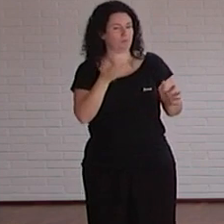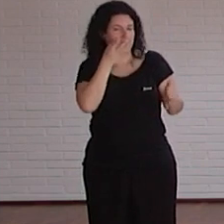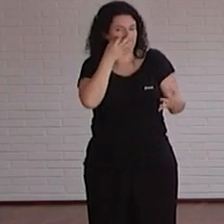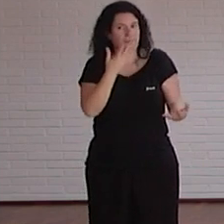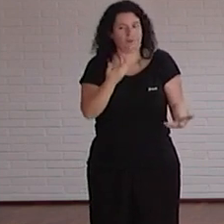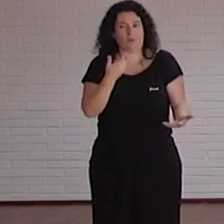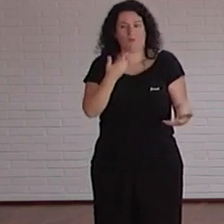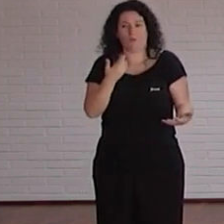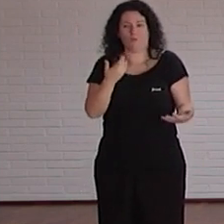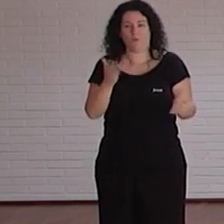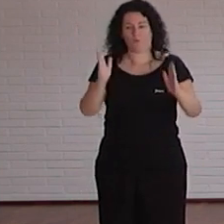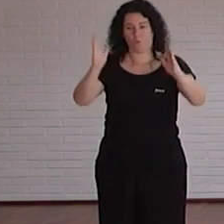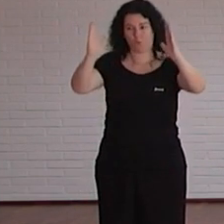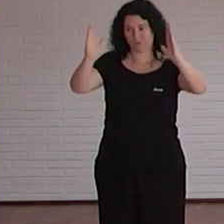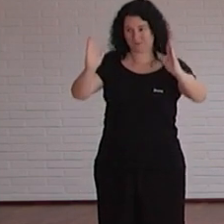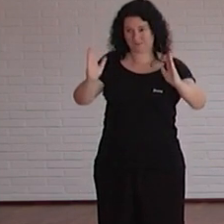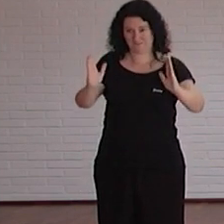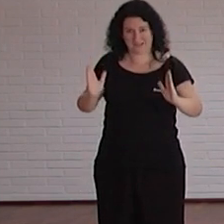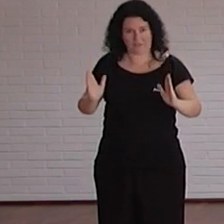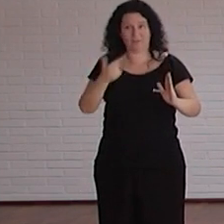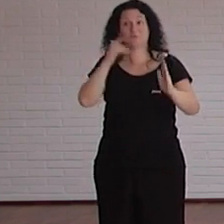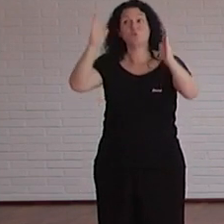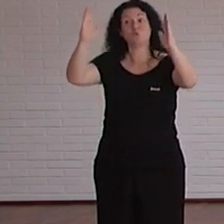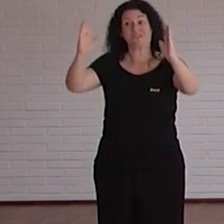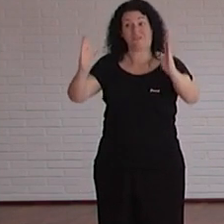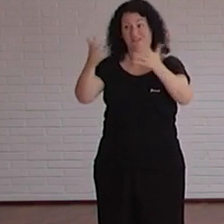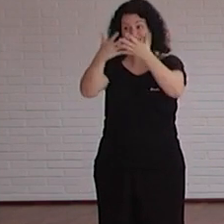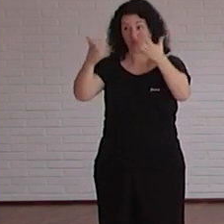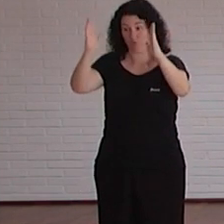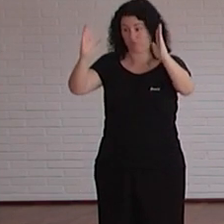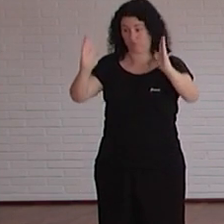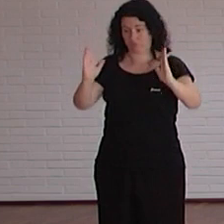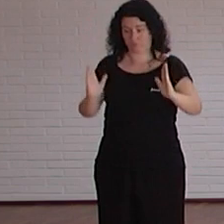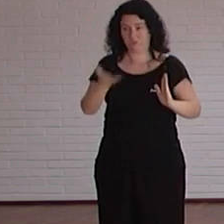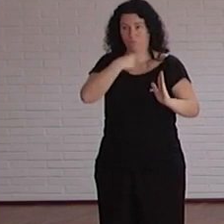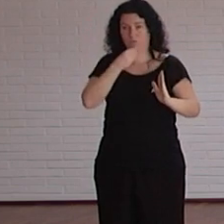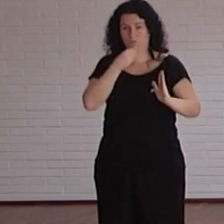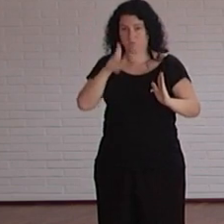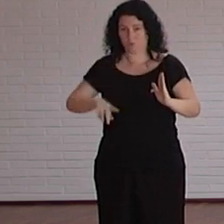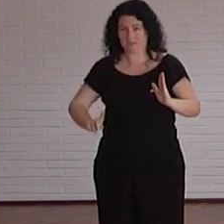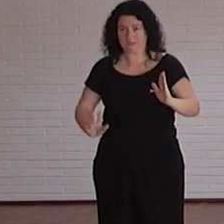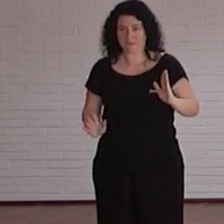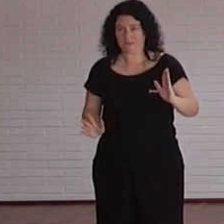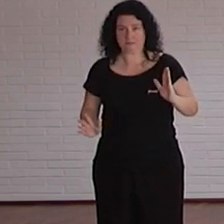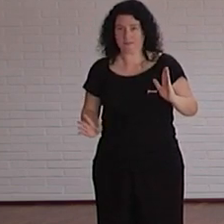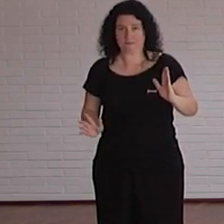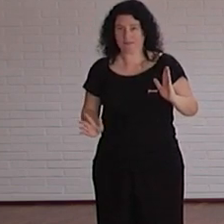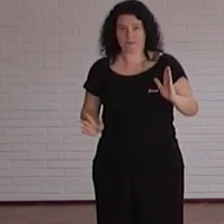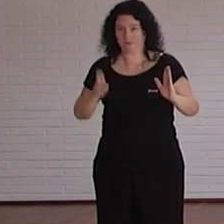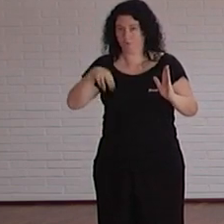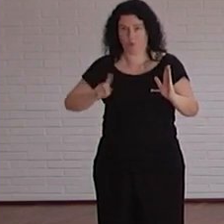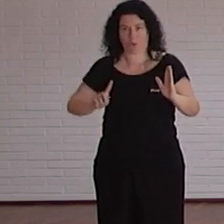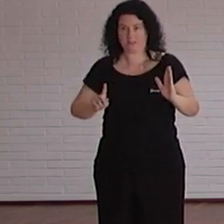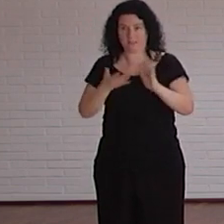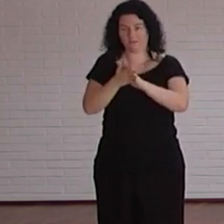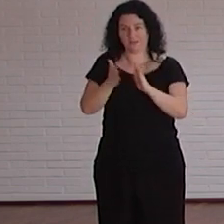que el justificado no es nada bonito y es justamente todo lo contrario para la gente que tenga que le genera